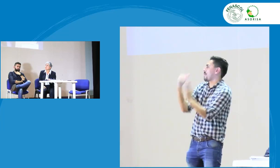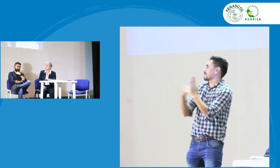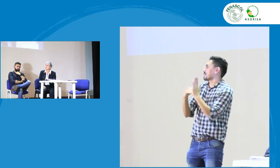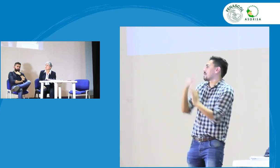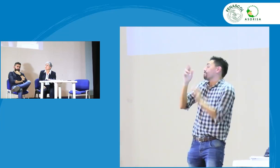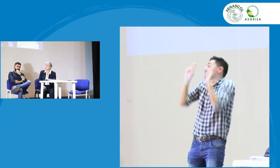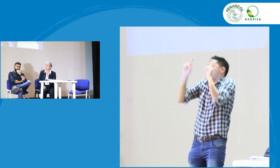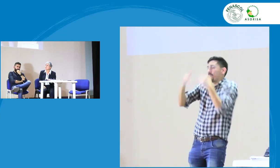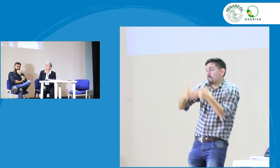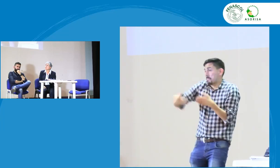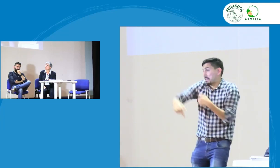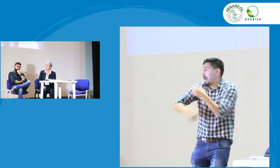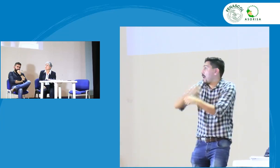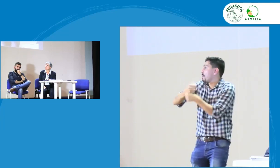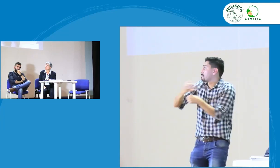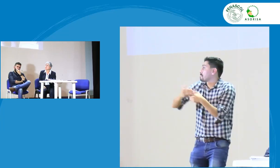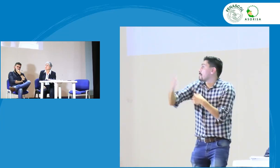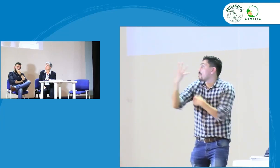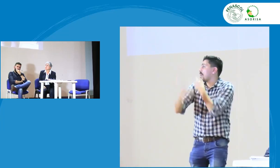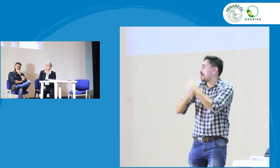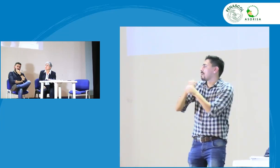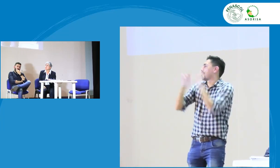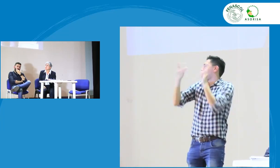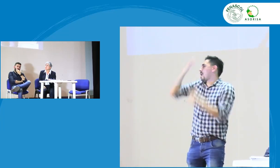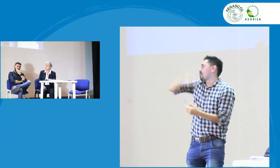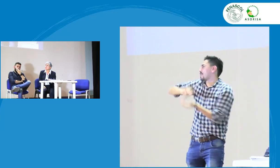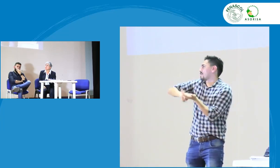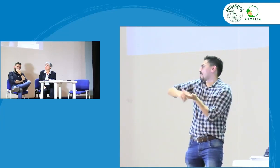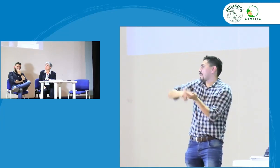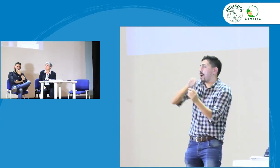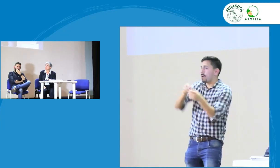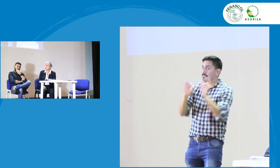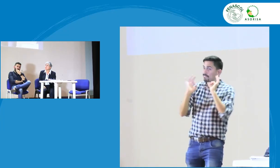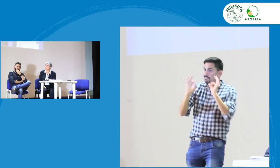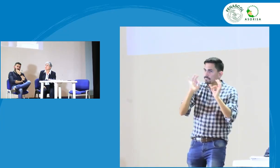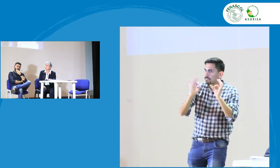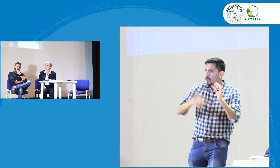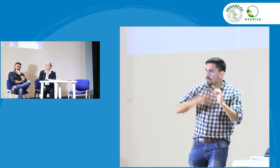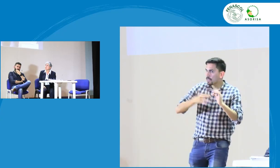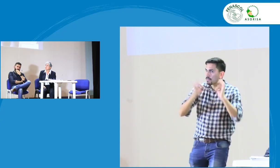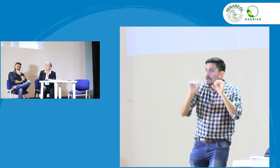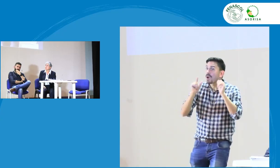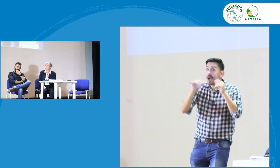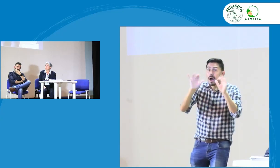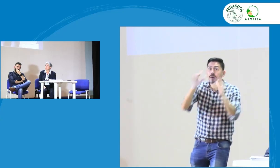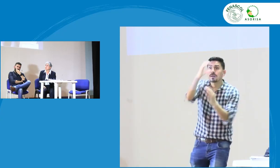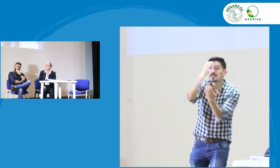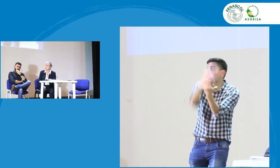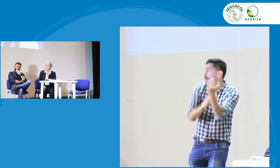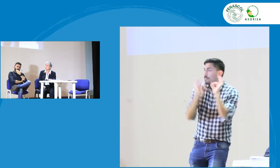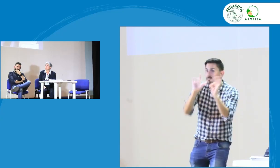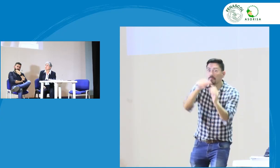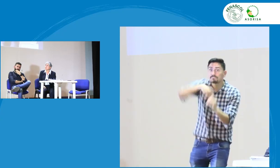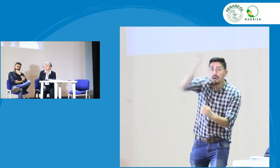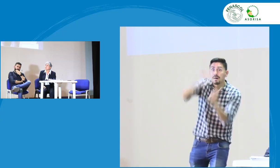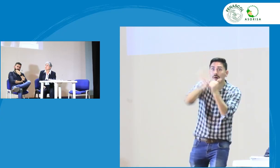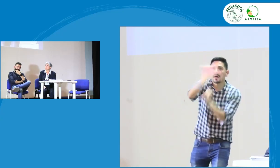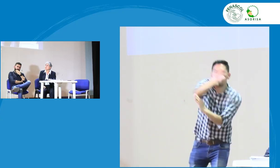profesionalización estos intérpretes ya no entrarían en estas evaluaciones, esperamos que en los siguientes cuatro años se pueda llevar a cabo esta